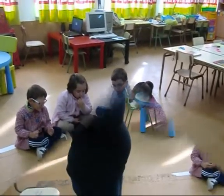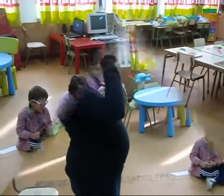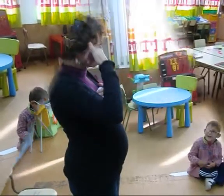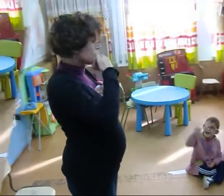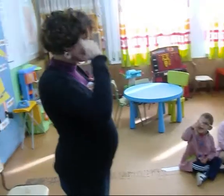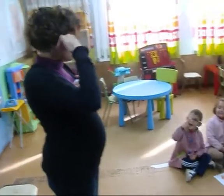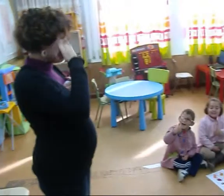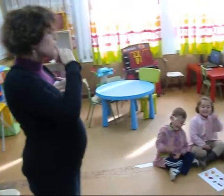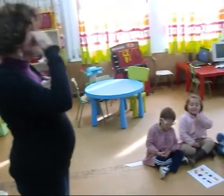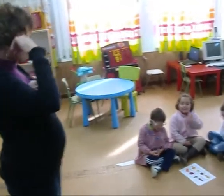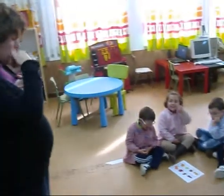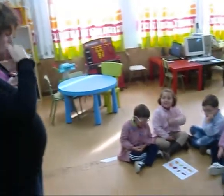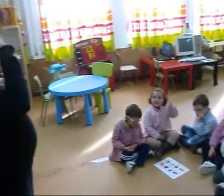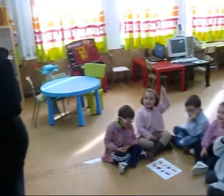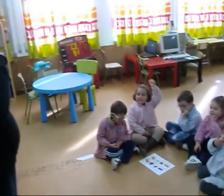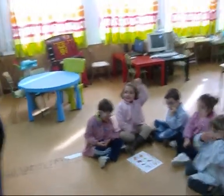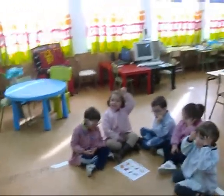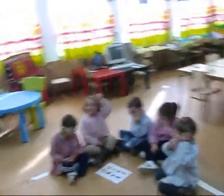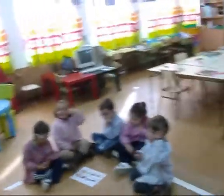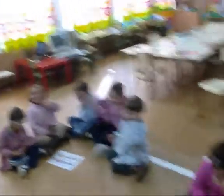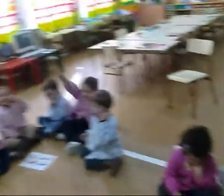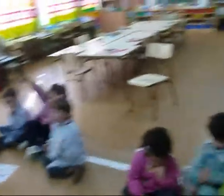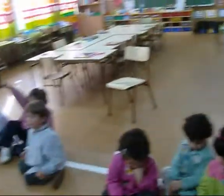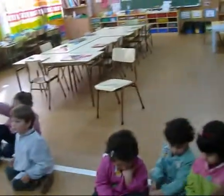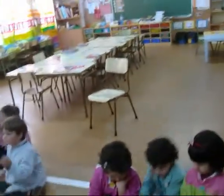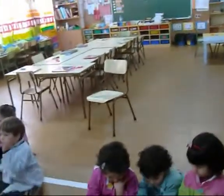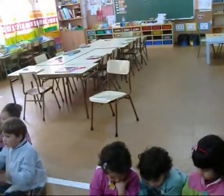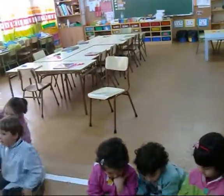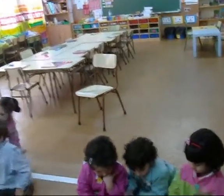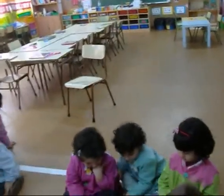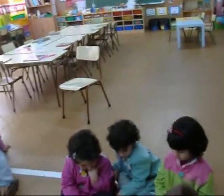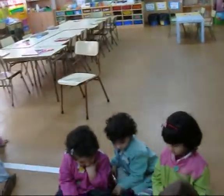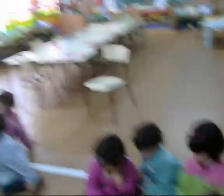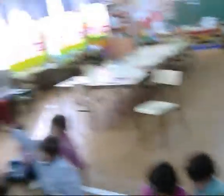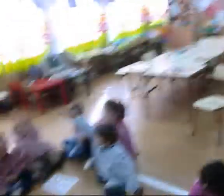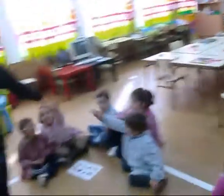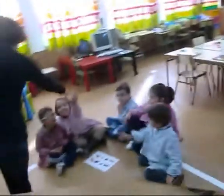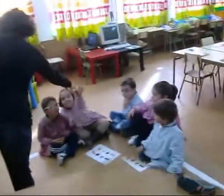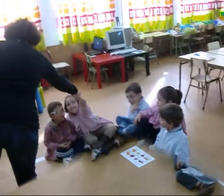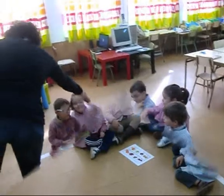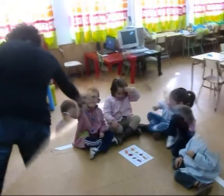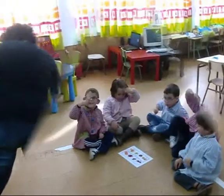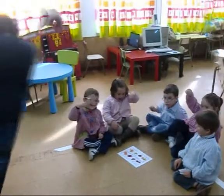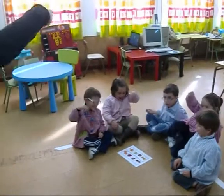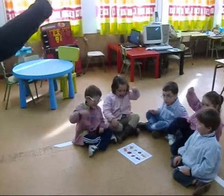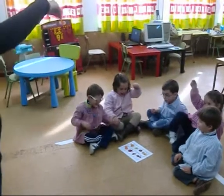Masán Masán Muy ben Masán A ver que entén masán Vos tamén Muy ben Muy ben Diego